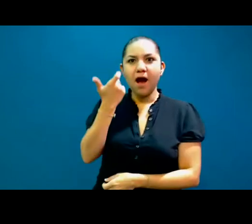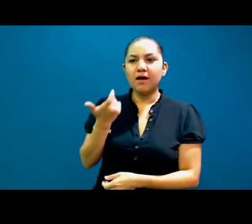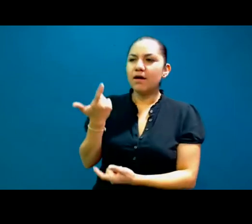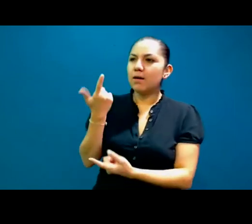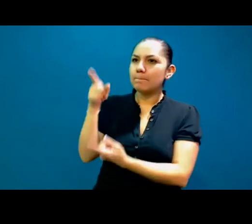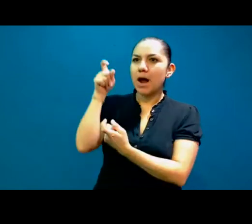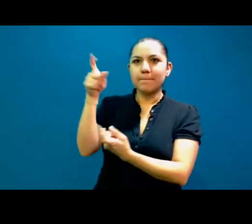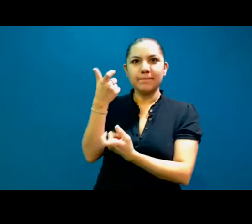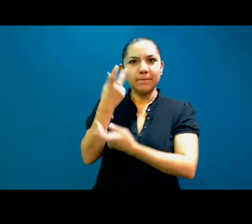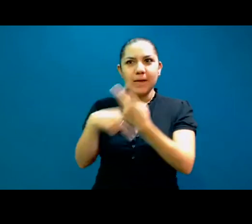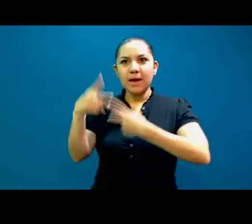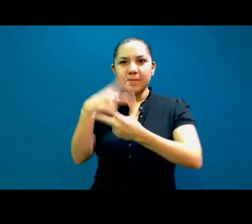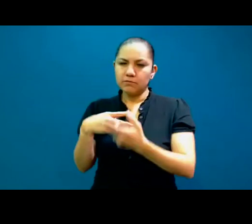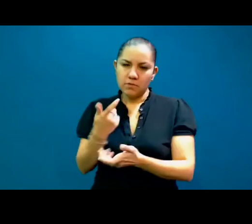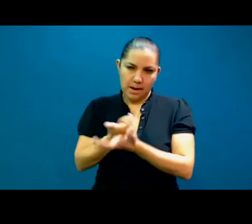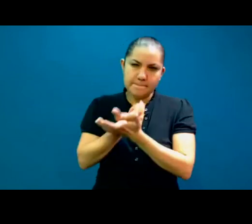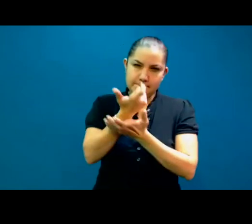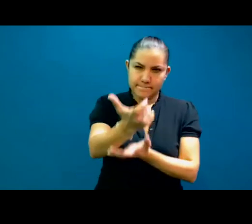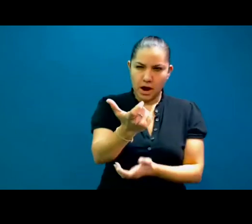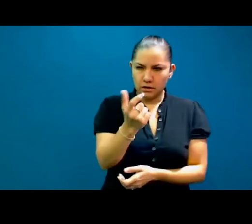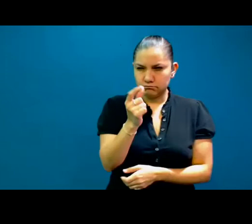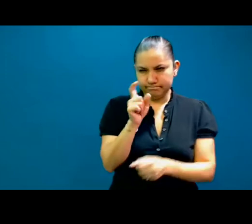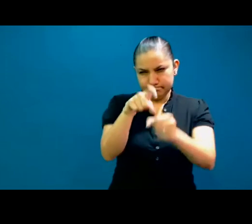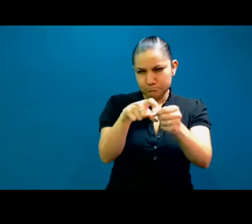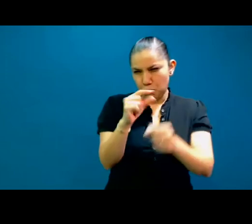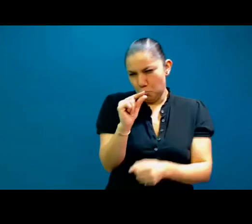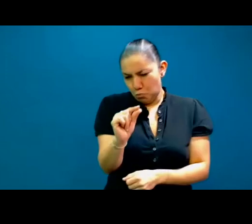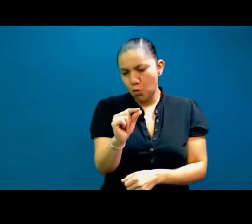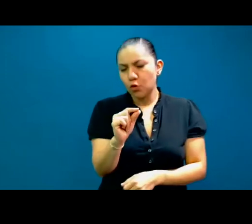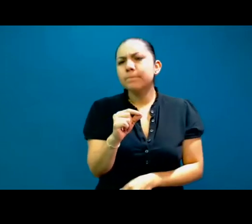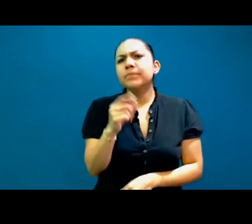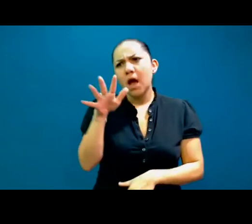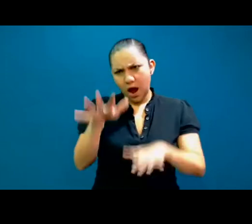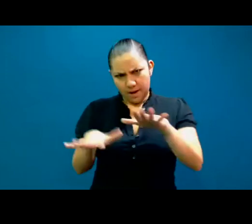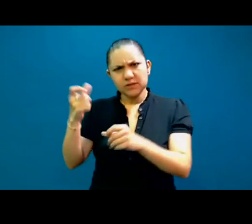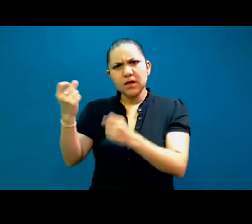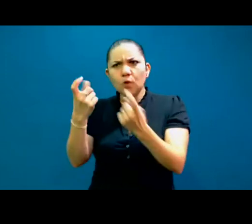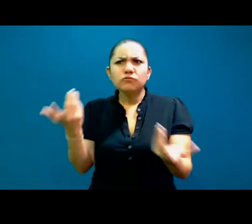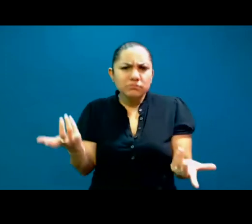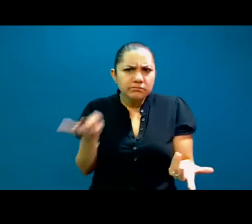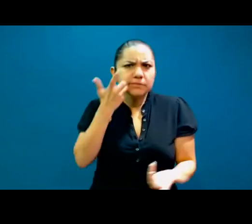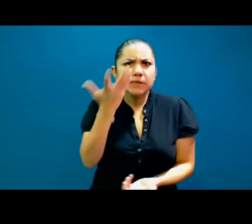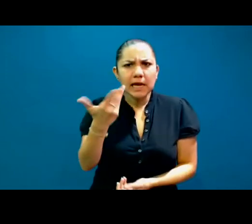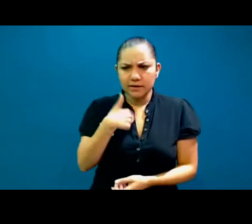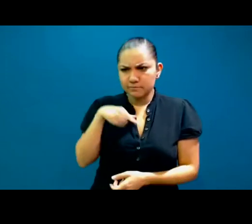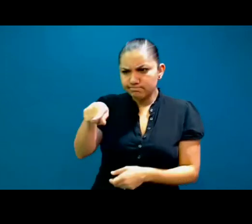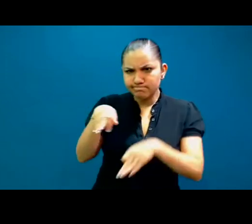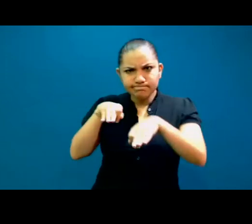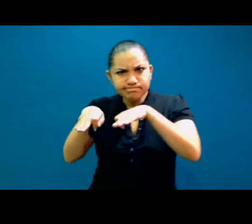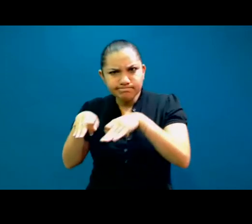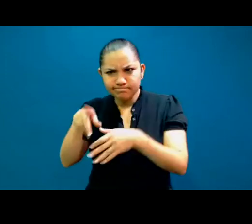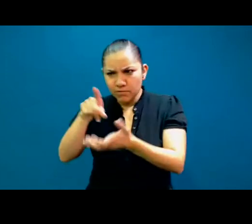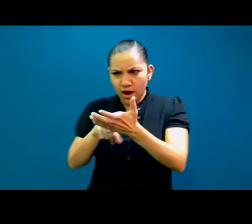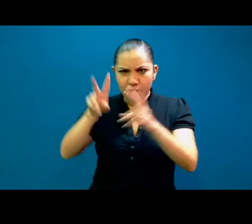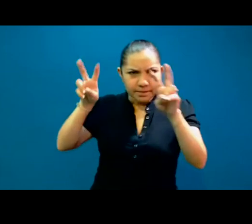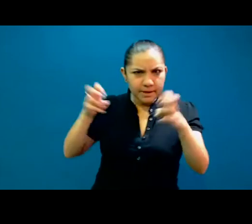sí es importante porque hay muchas personas que me preguntan, Natalia, cómo podemos hacer para incursionar en ese medio, no? Si tú eres traductor y